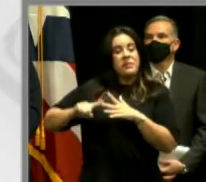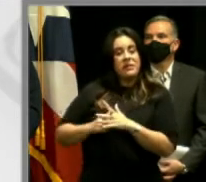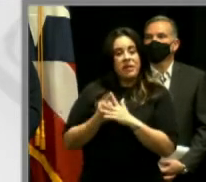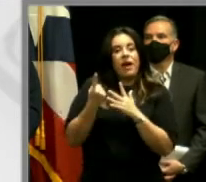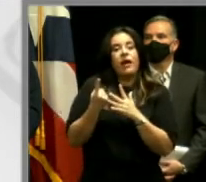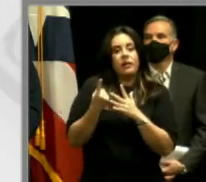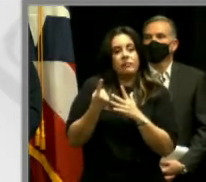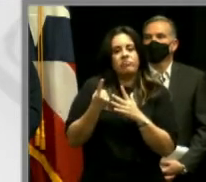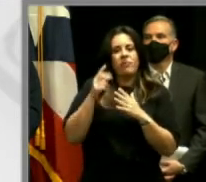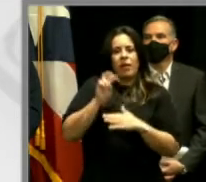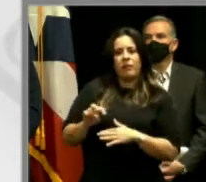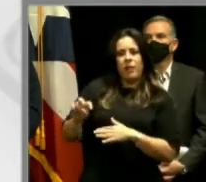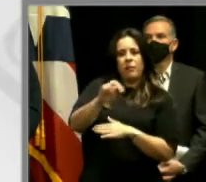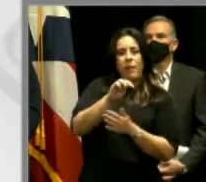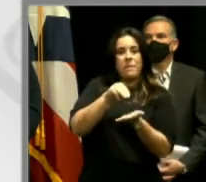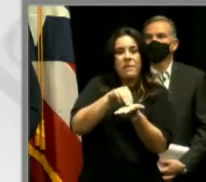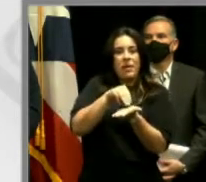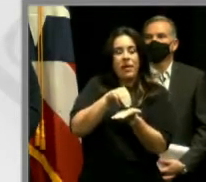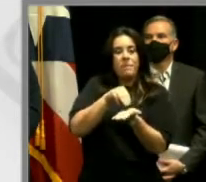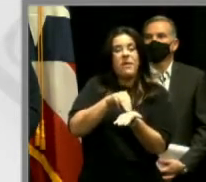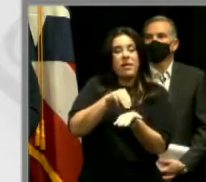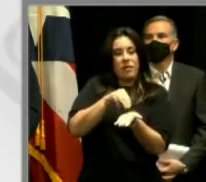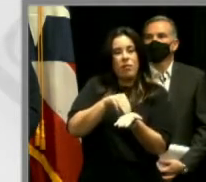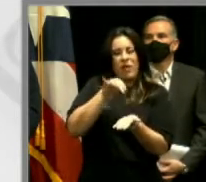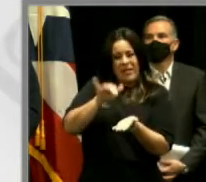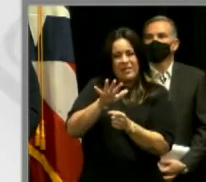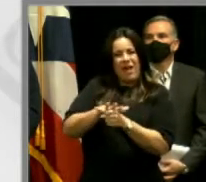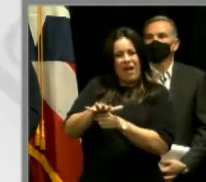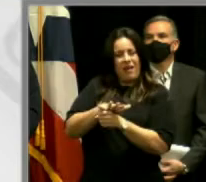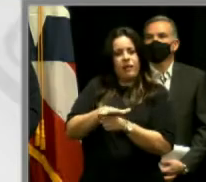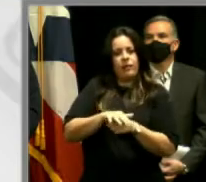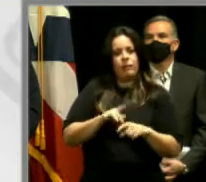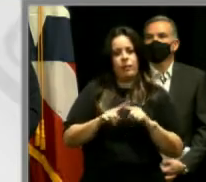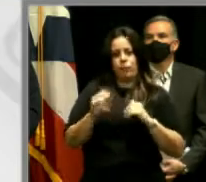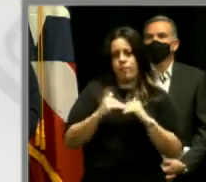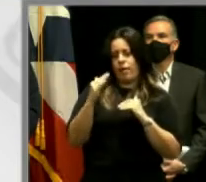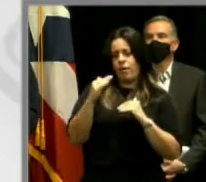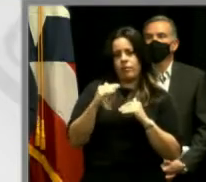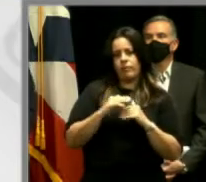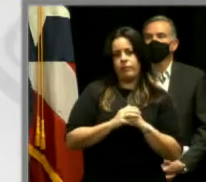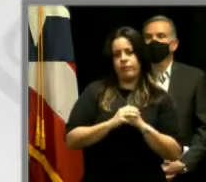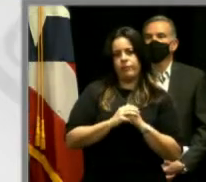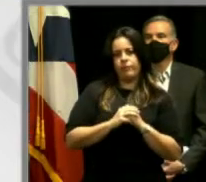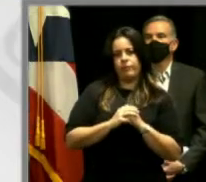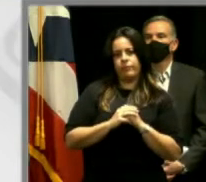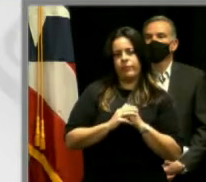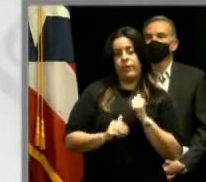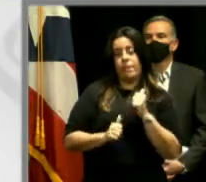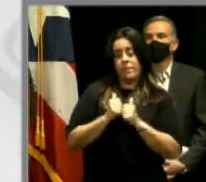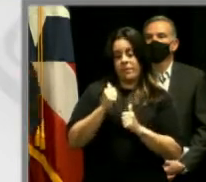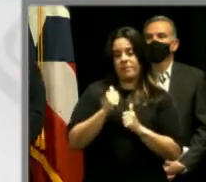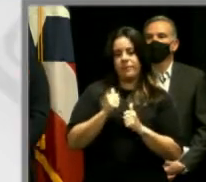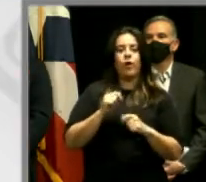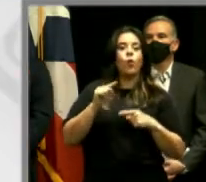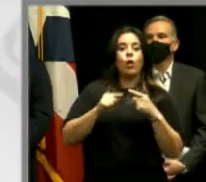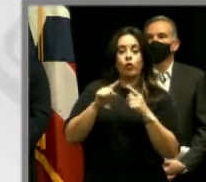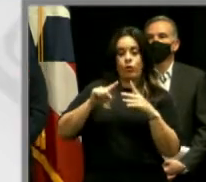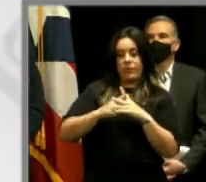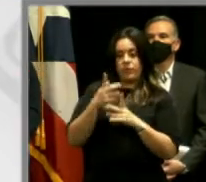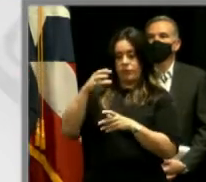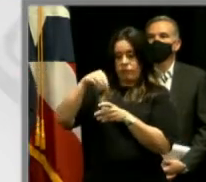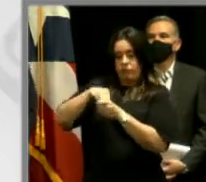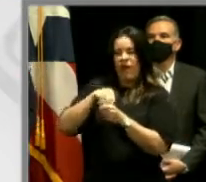hasta un turismo médico en esa facilidad. Pero más que todo, cuando comencé en la Cámara de